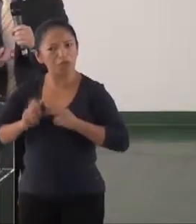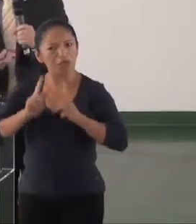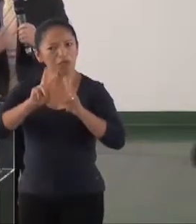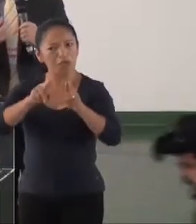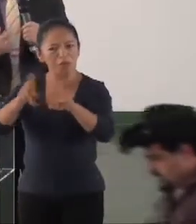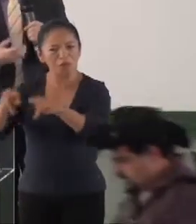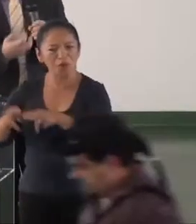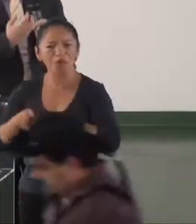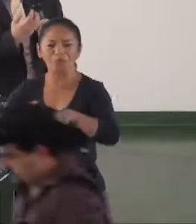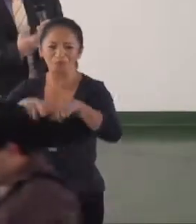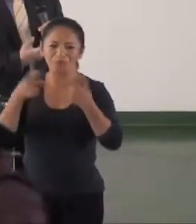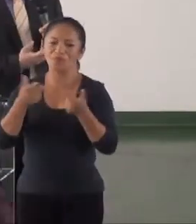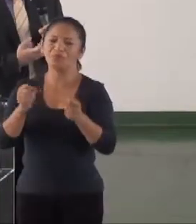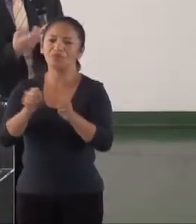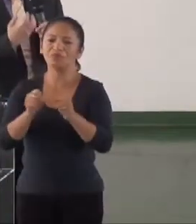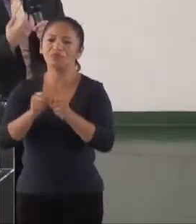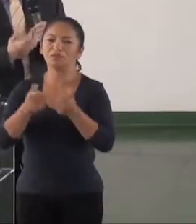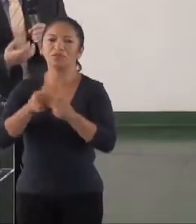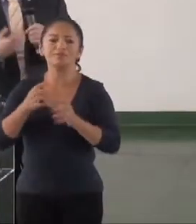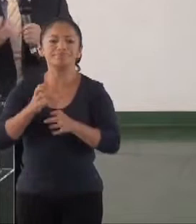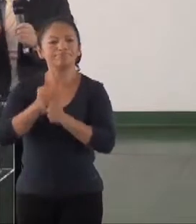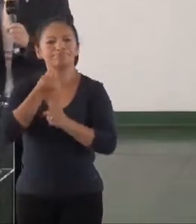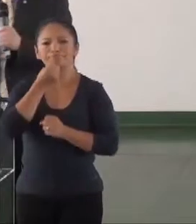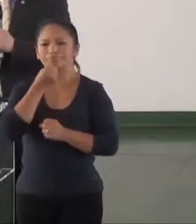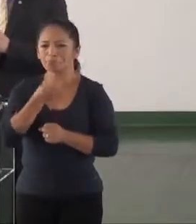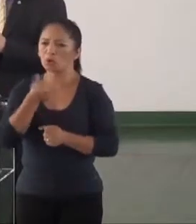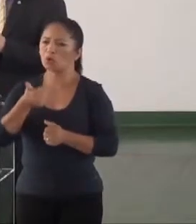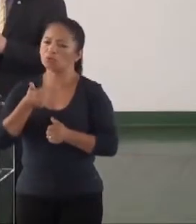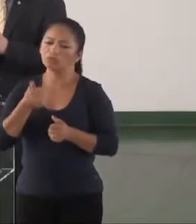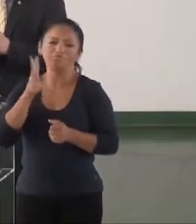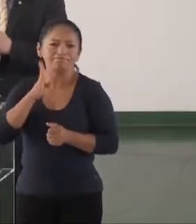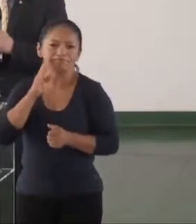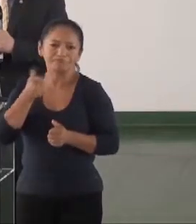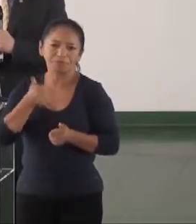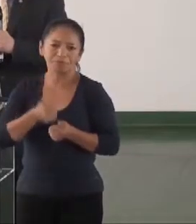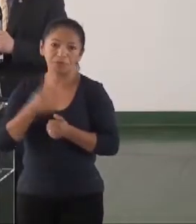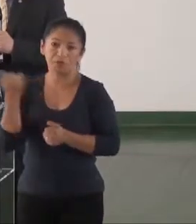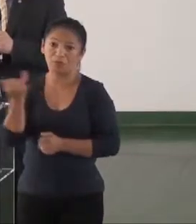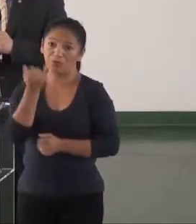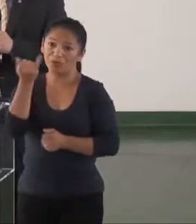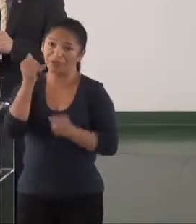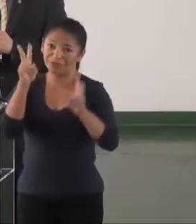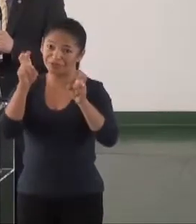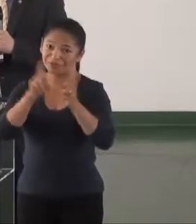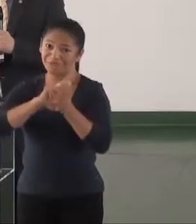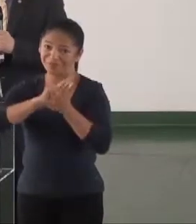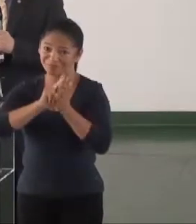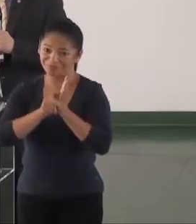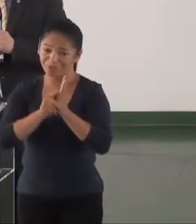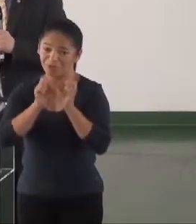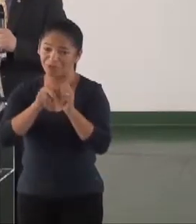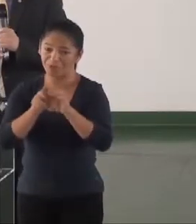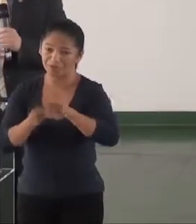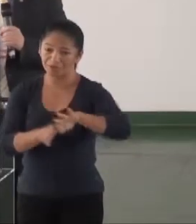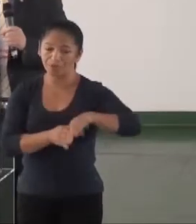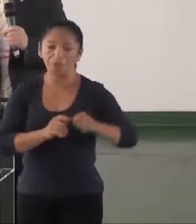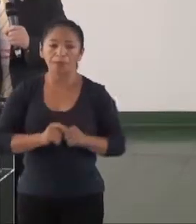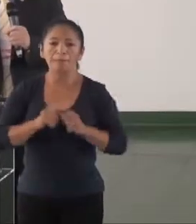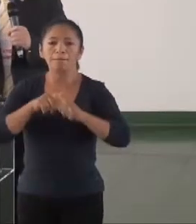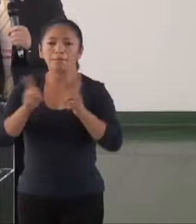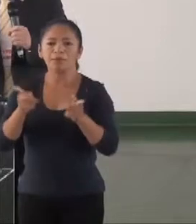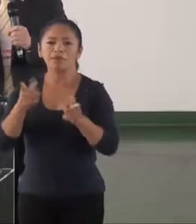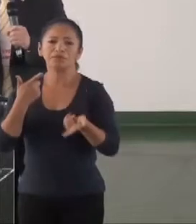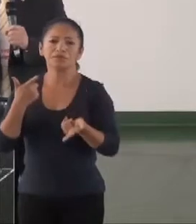os que compareceram, como eu falei, foram qualitativamente muito relevantes e importantes. Então, eles colocaram que uma das